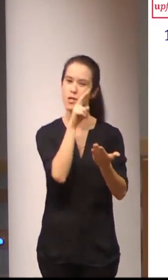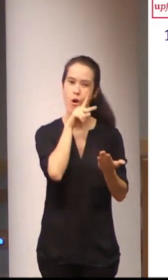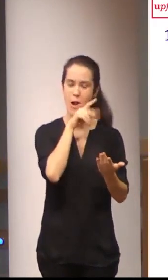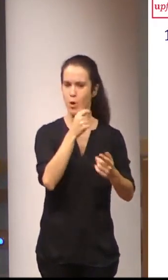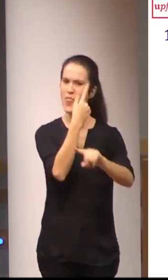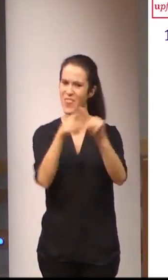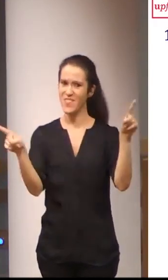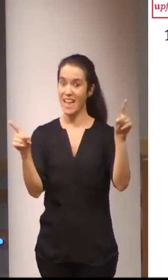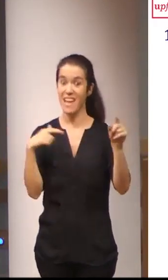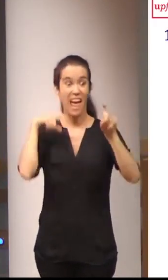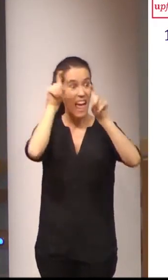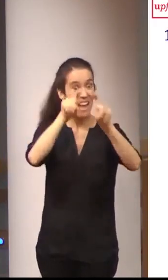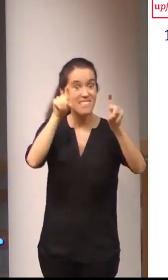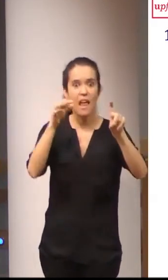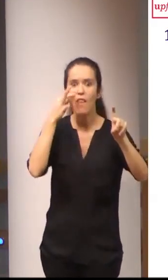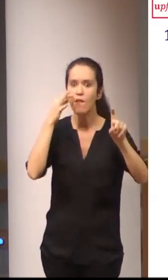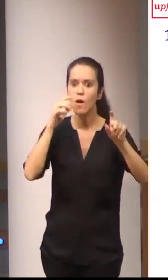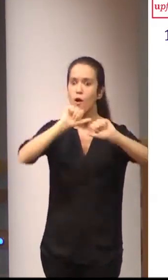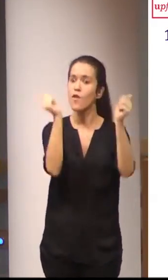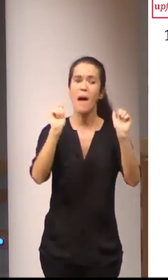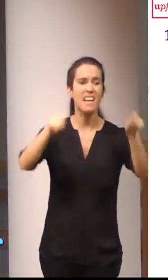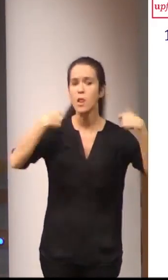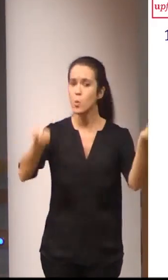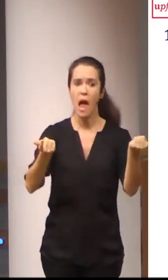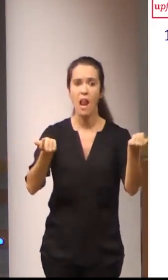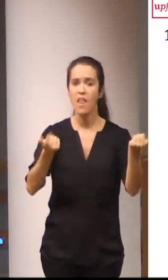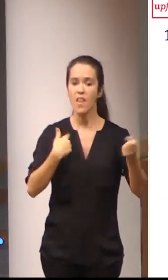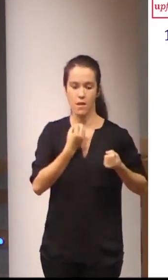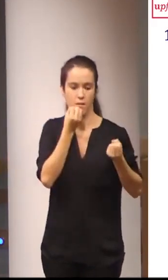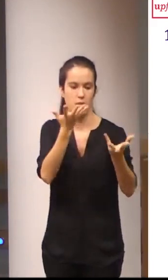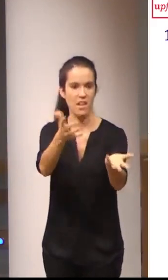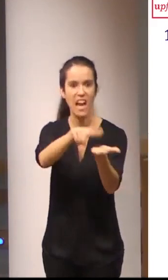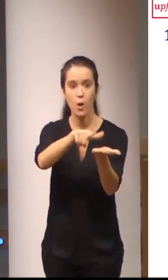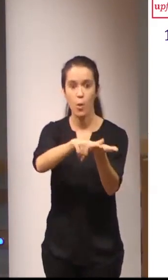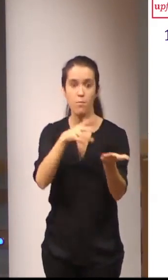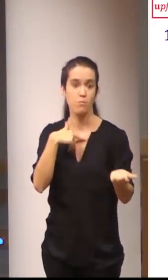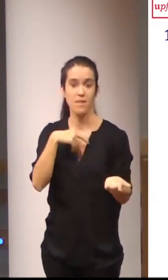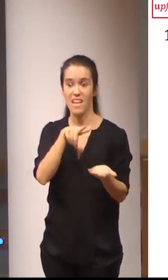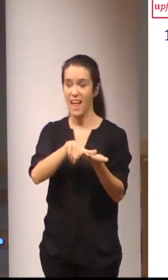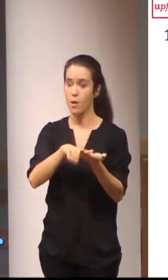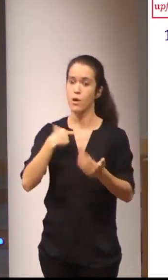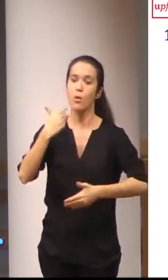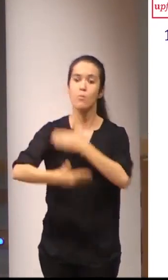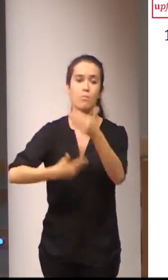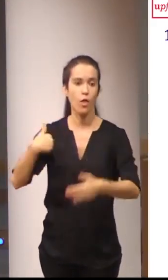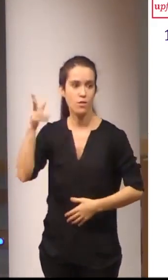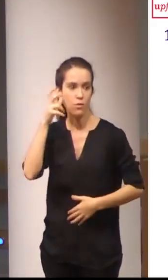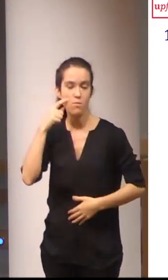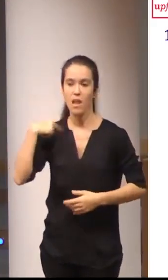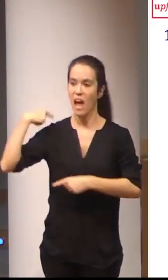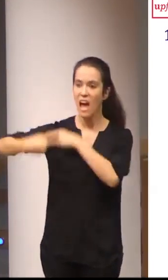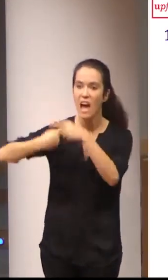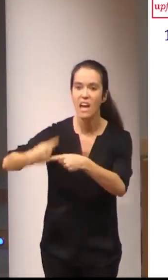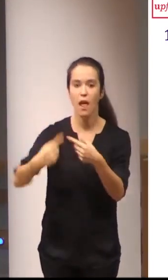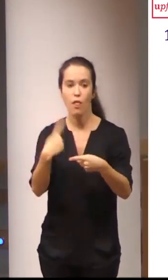a enseñanza é a maneira natural de transmitir a lengua porque son lenguas que ten un proceso de transmisión generacional